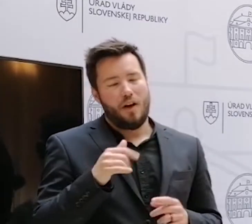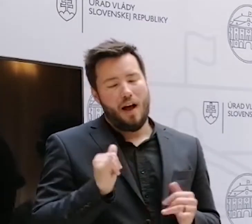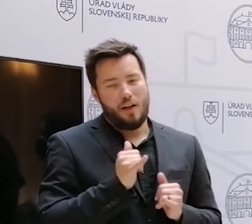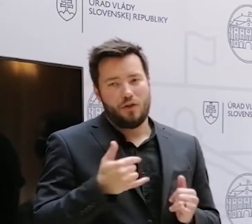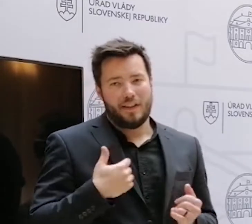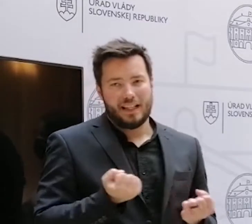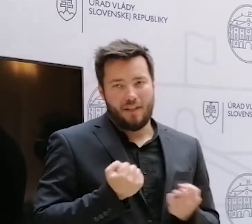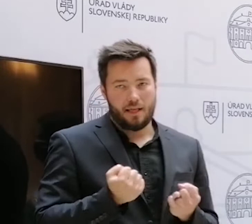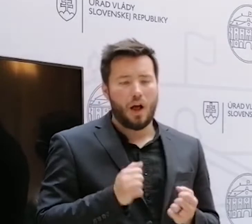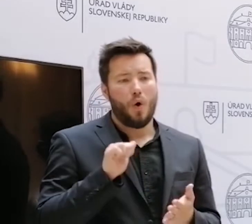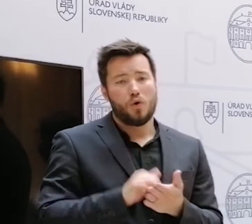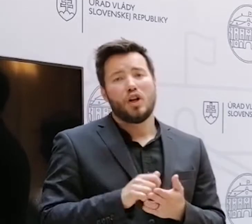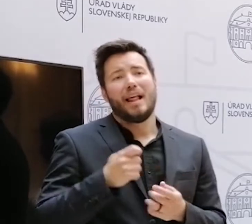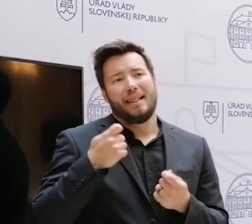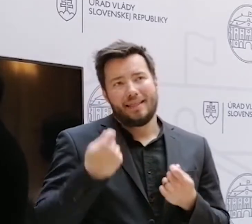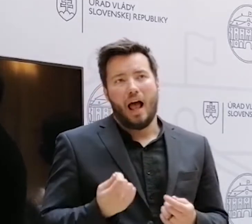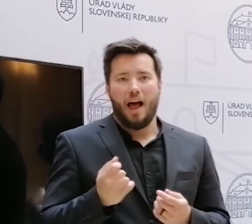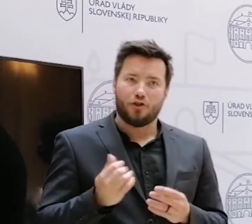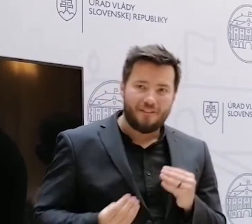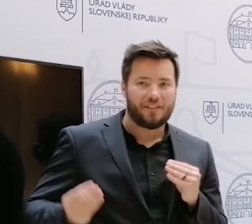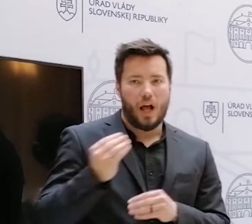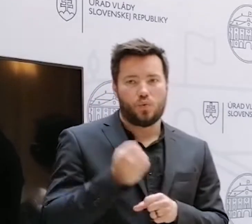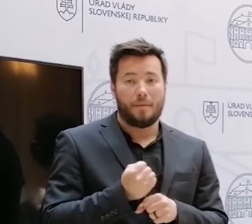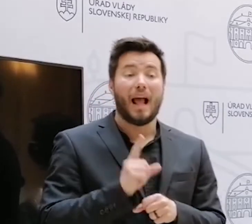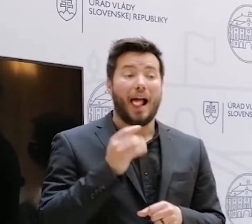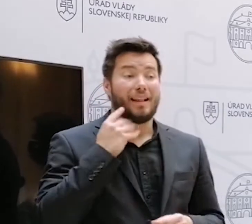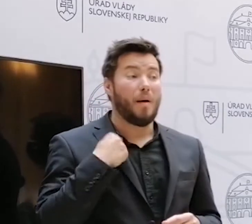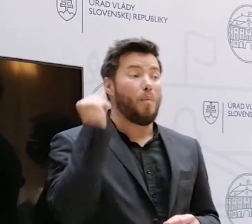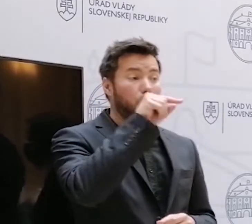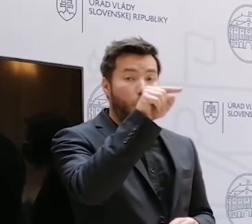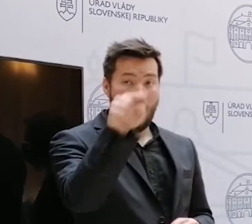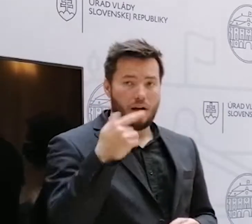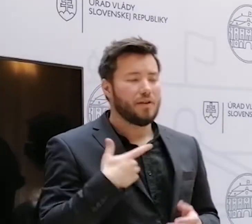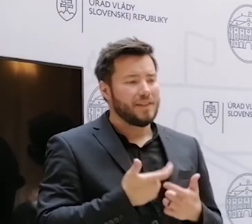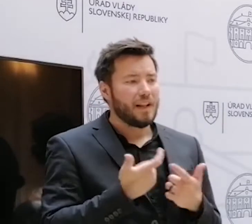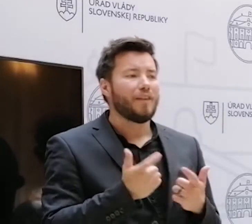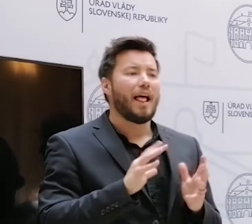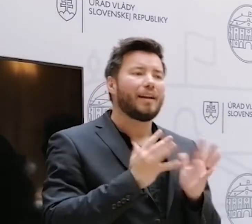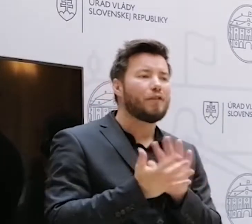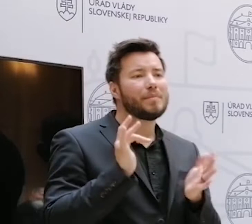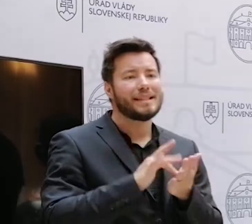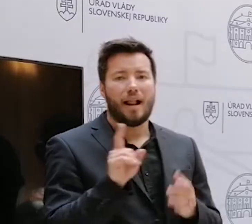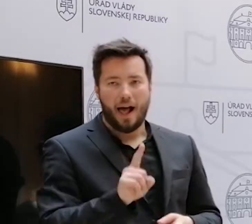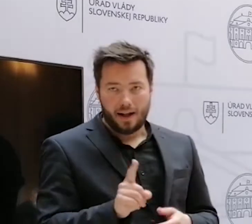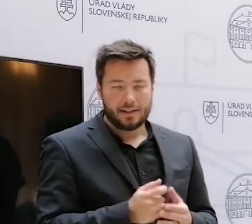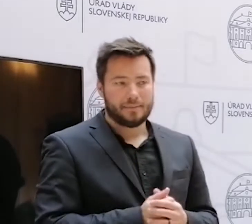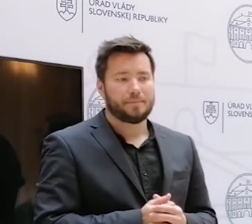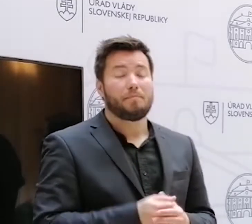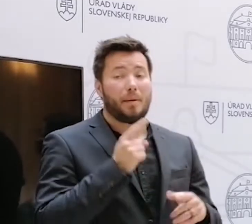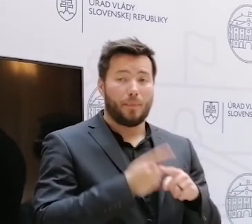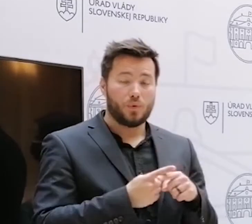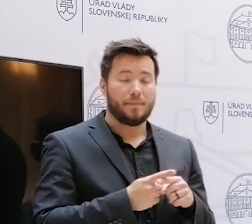naozaj. Určite by sa dala urobiť viac. Myslím si, že vo všetkých debatách, kde som bola, vysvetlovala cieľ reformy, na čom stojí. A tiež to, že